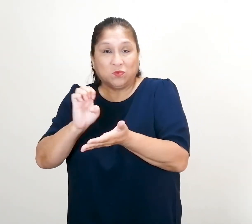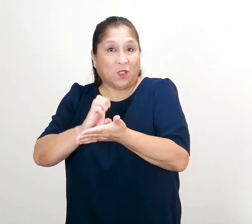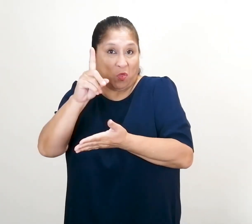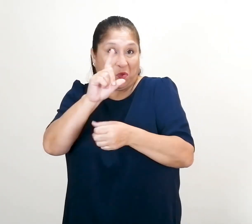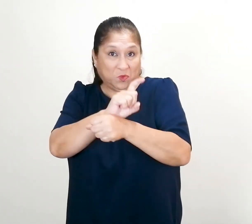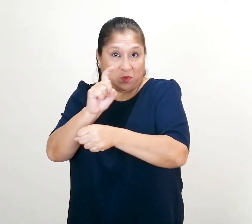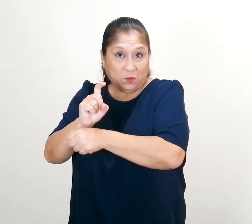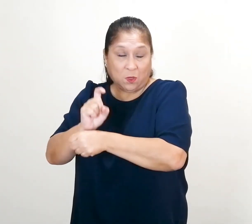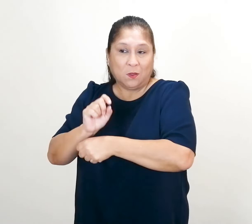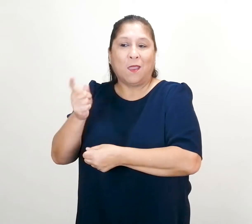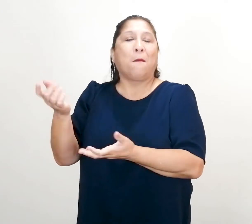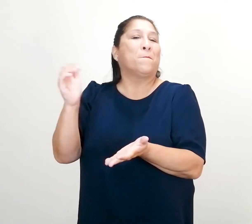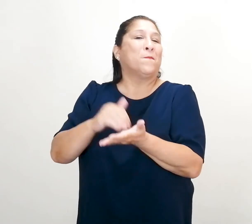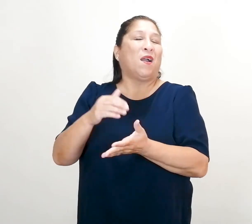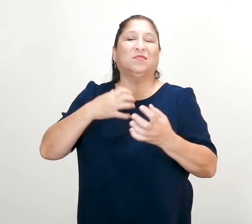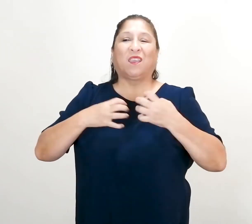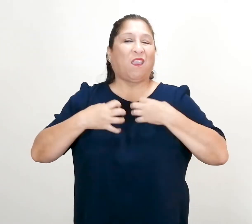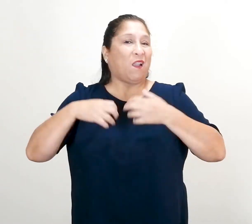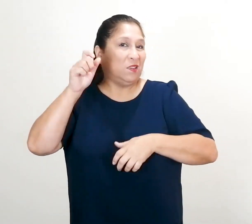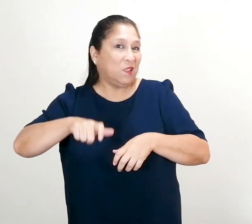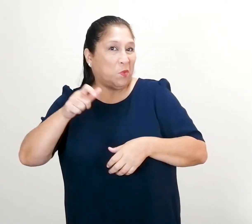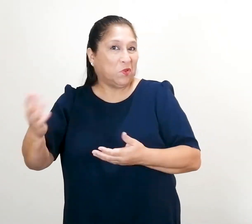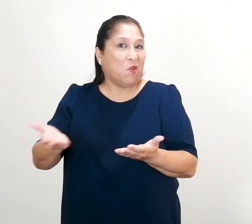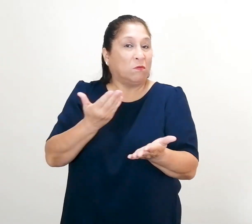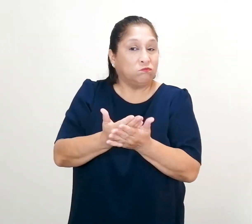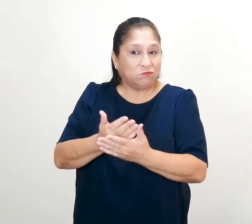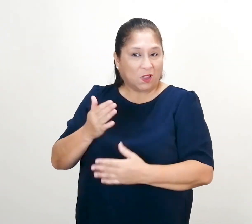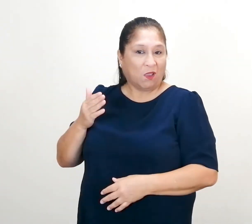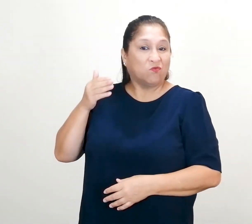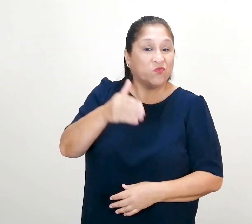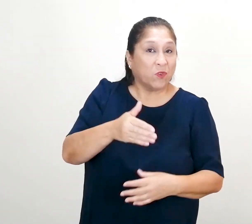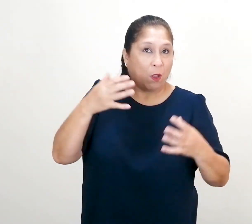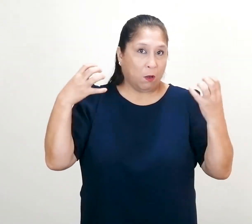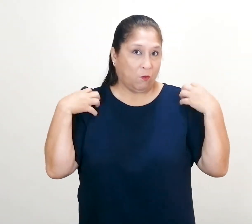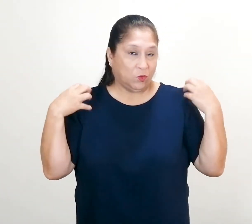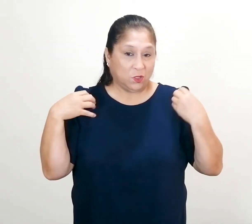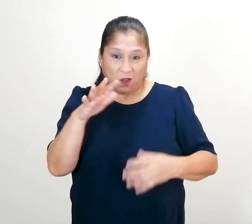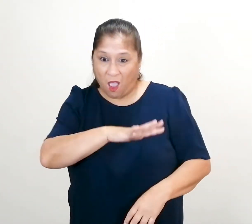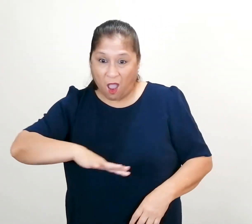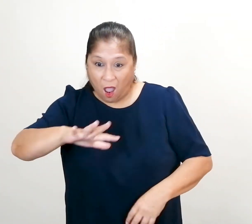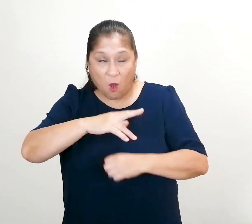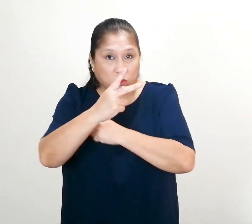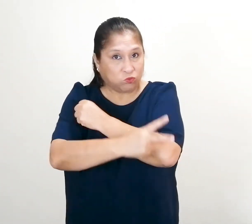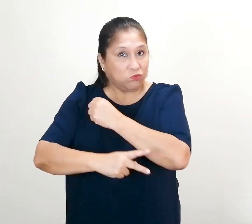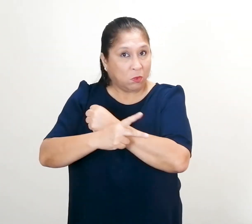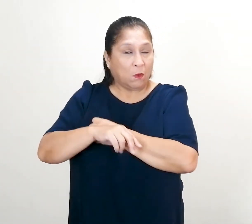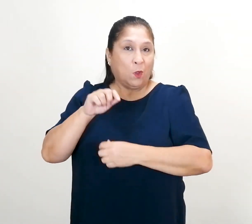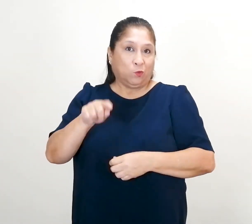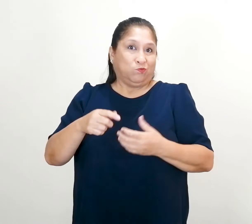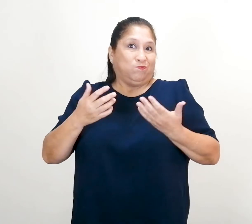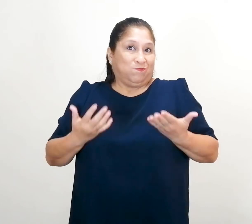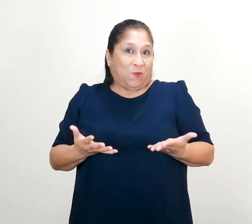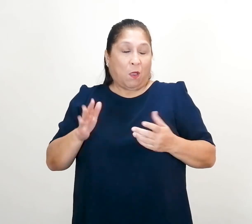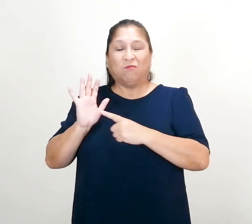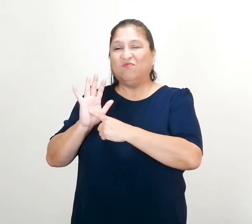de los más quejados por los ciudadanos que acuden a nuestras oficinas en todo el país, una situación que revela un problema